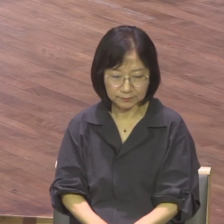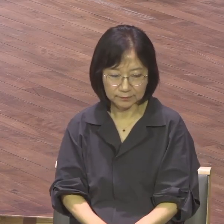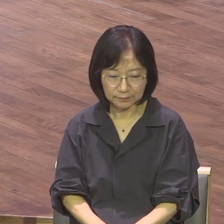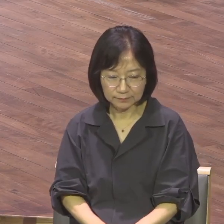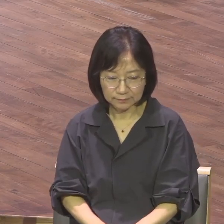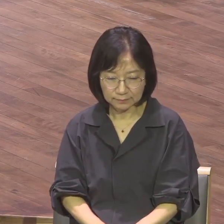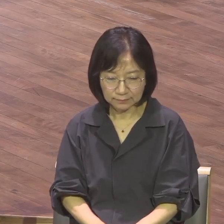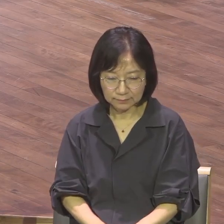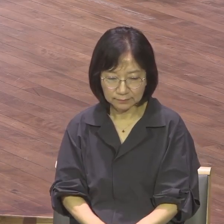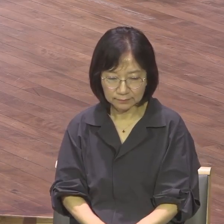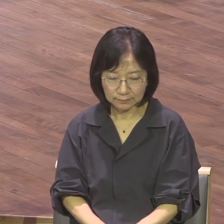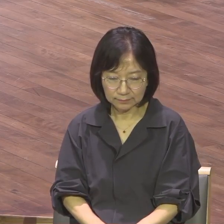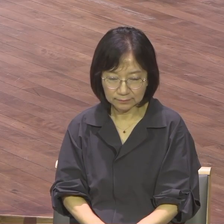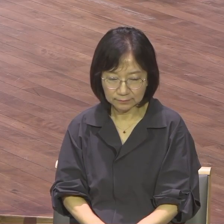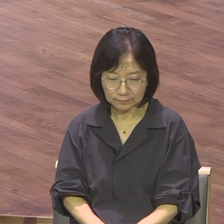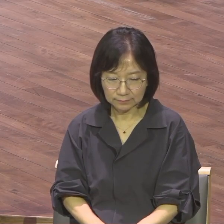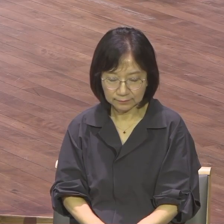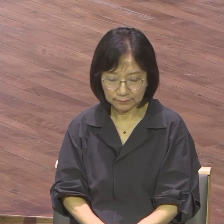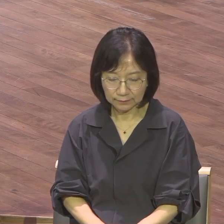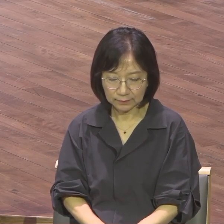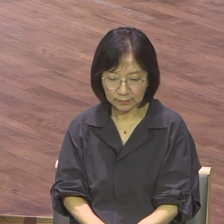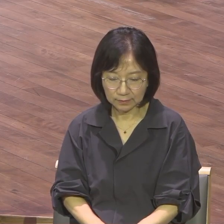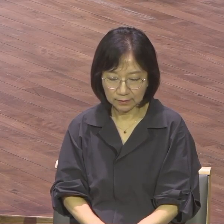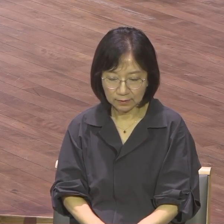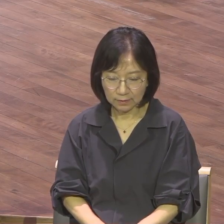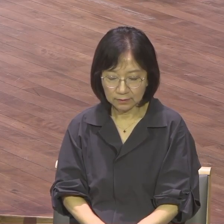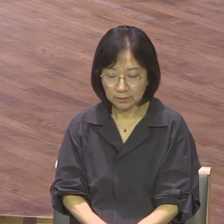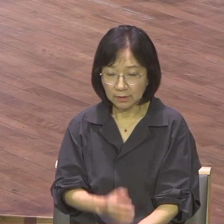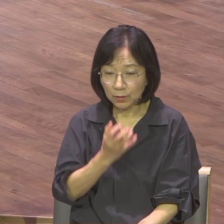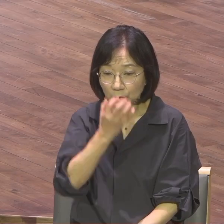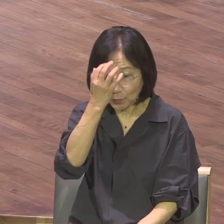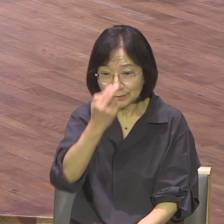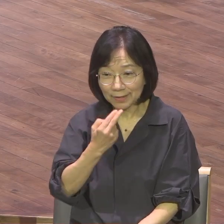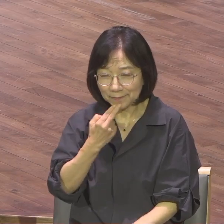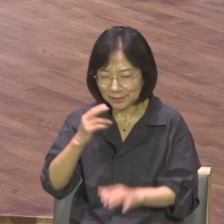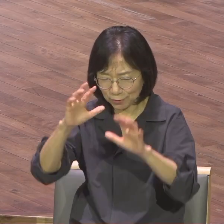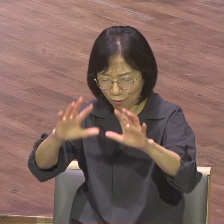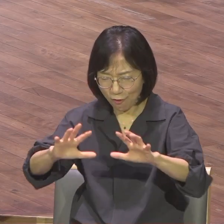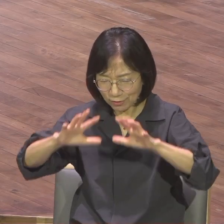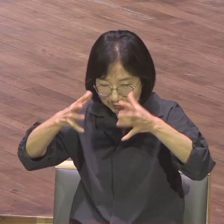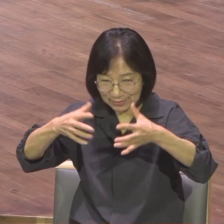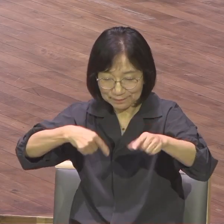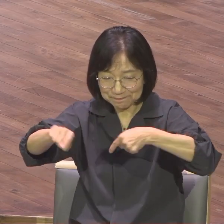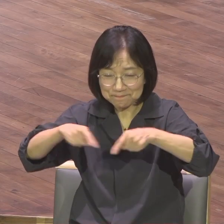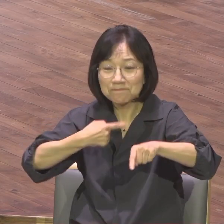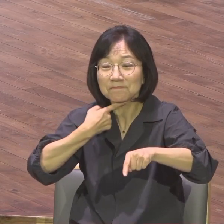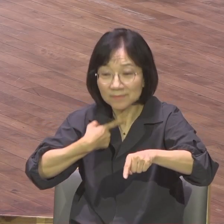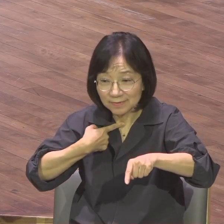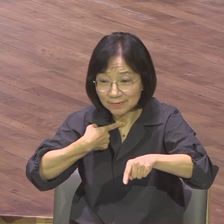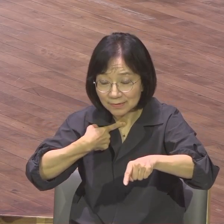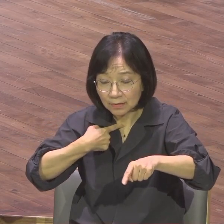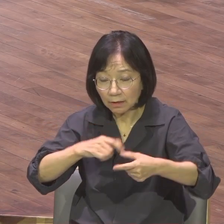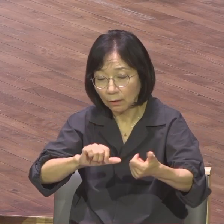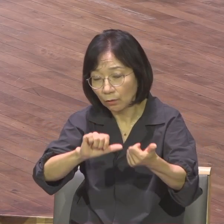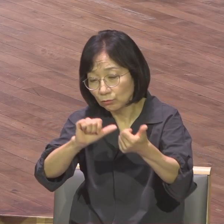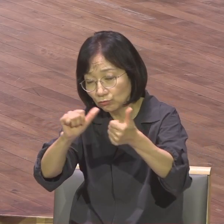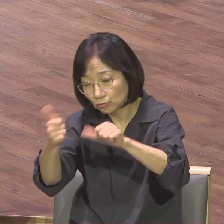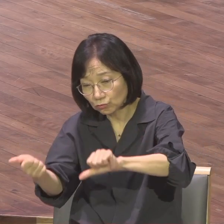평정했던 그 요셉시대가 끝이 났고 요셉을 알지 못하는 왕이 일어나면서 그 후대들은 어떻게